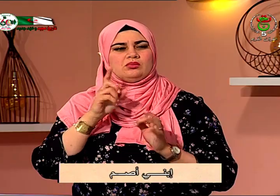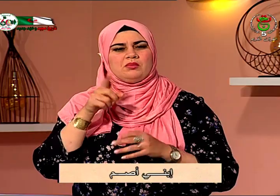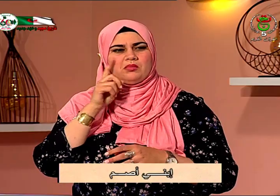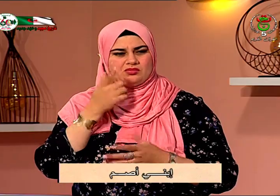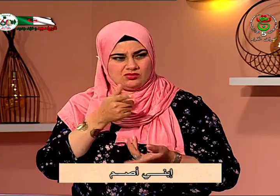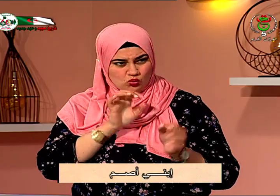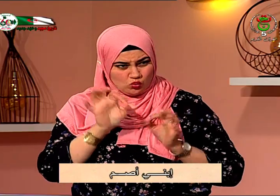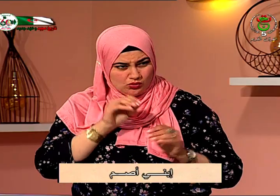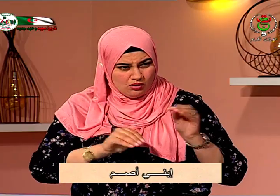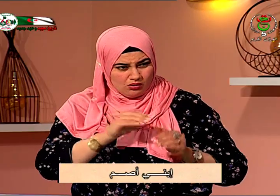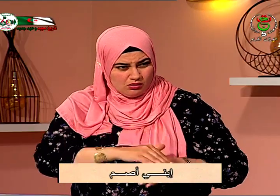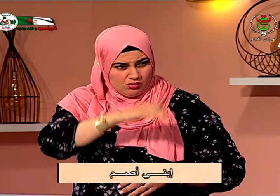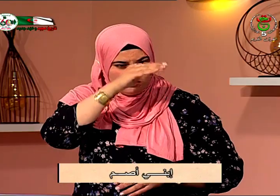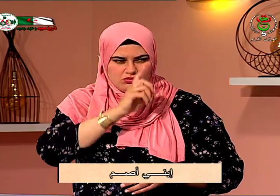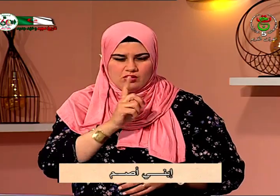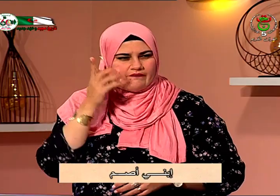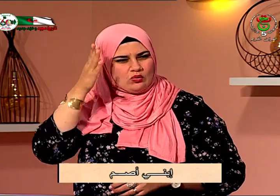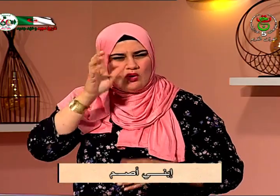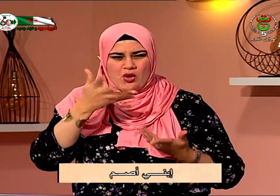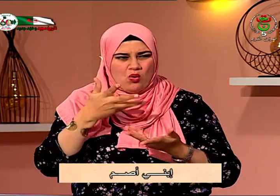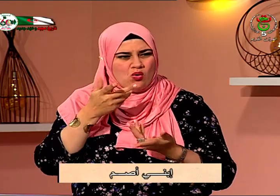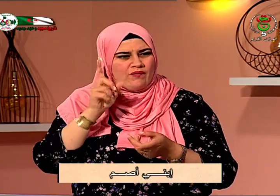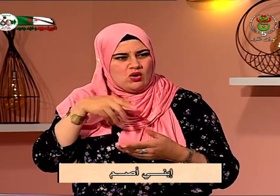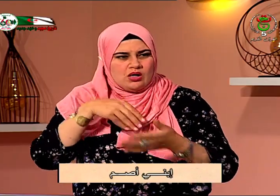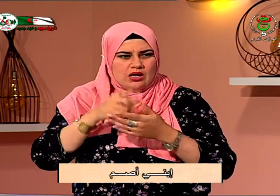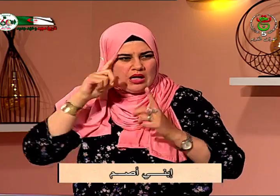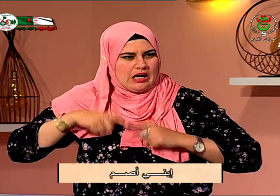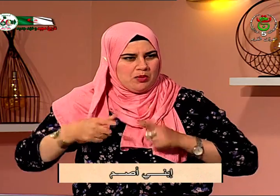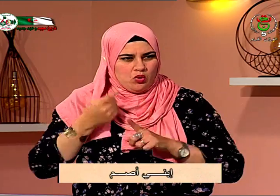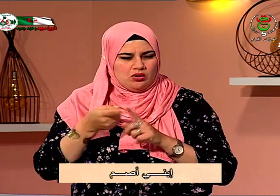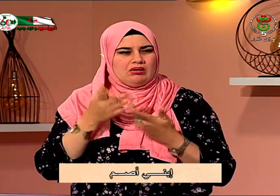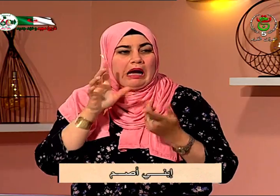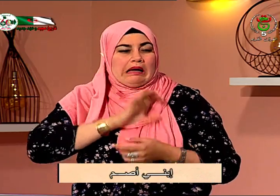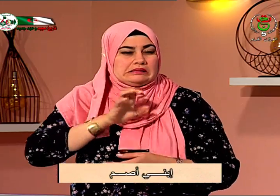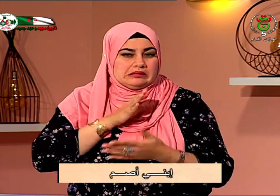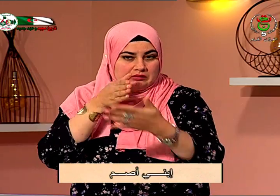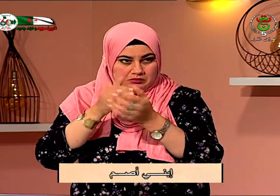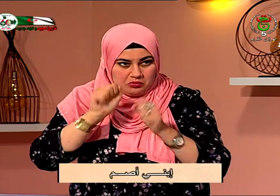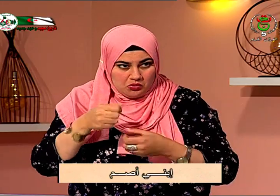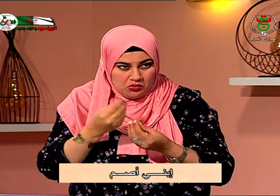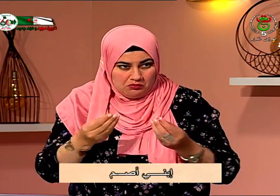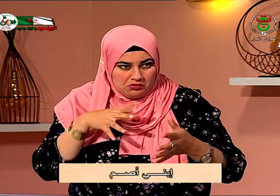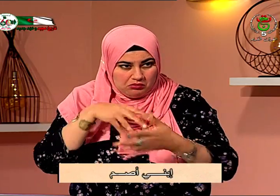عندما كنت صغيرة كان دائما الوالدين يتساءلون عن إمكانية